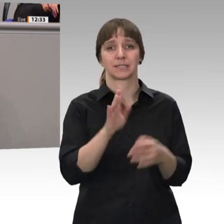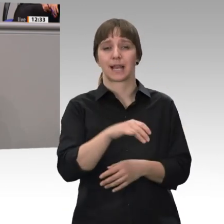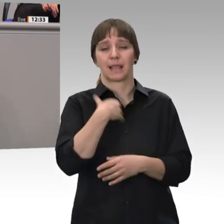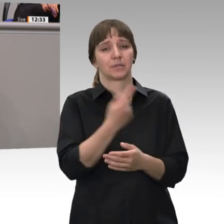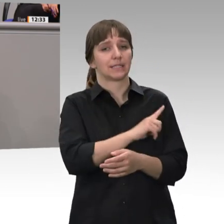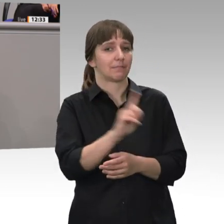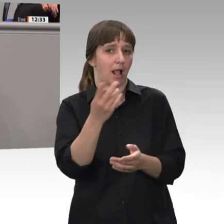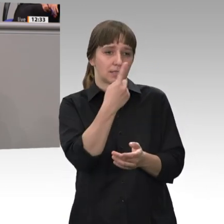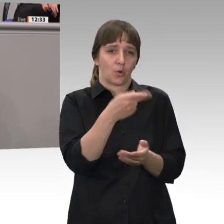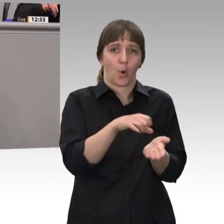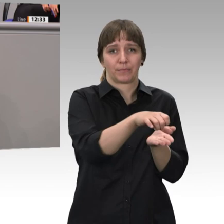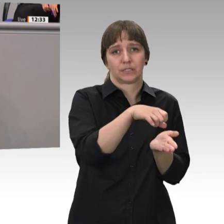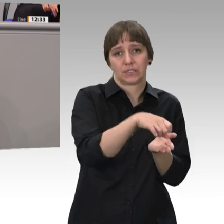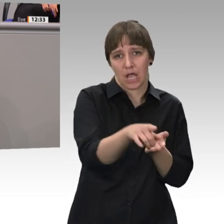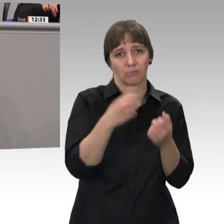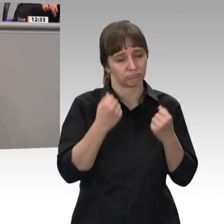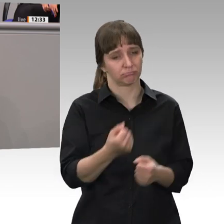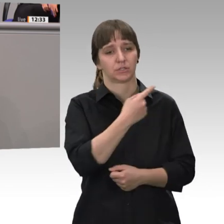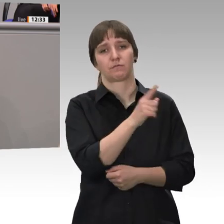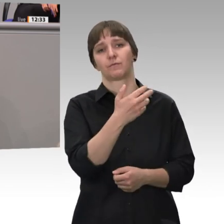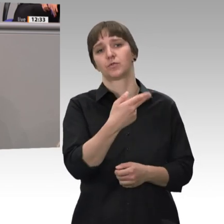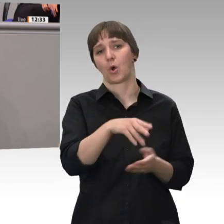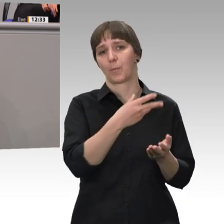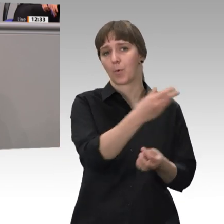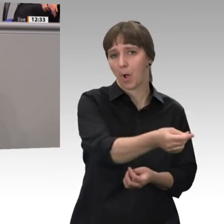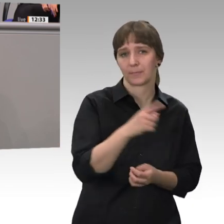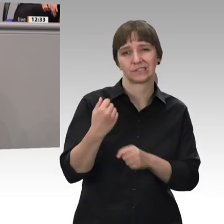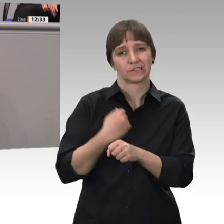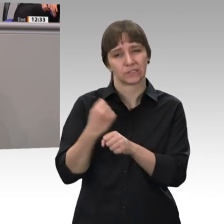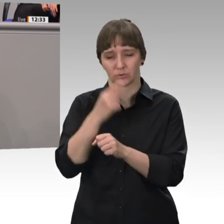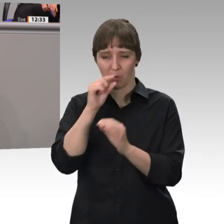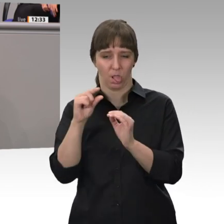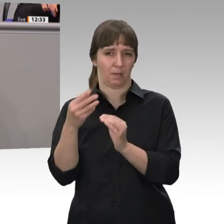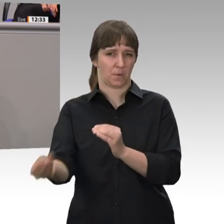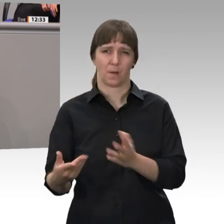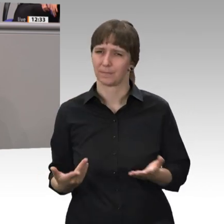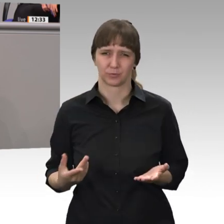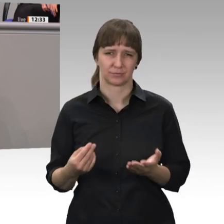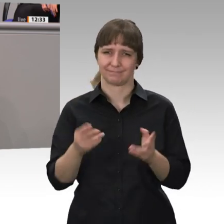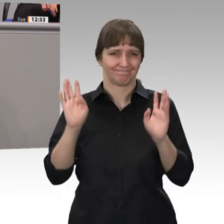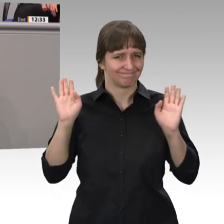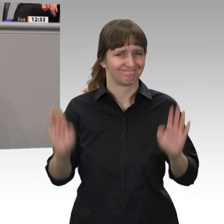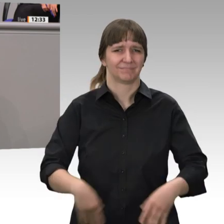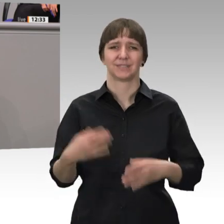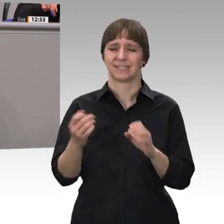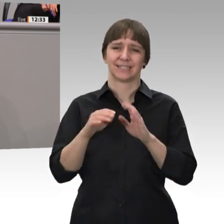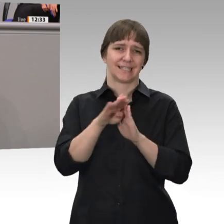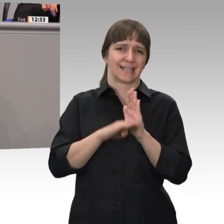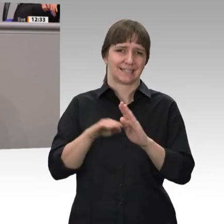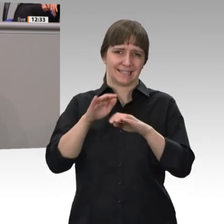eine Rente von 1 050 Euro sichert. Diese solidarische Mindestrente macht die gesetzliche Rente kaputt. Für den optimalen Rentenbezug kommt es